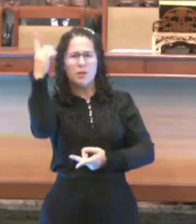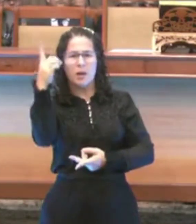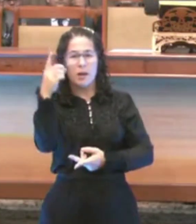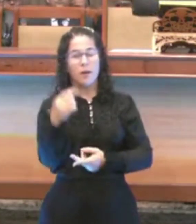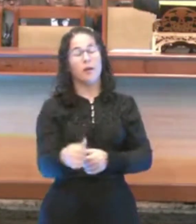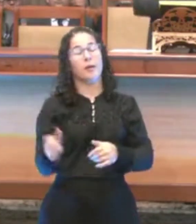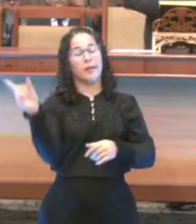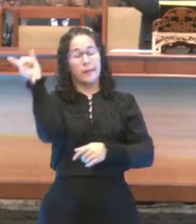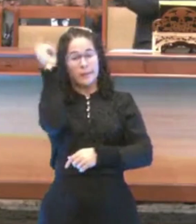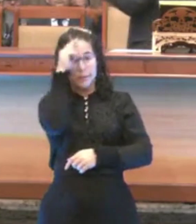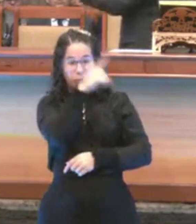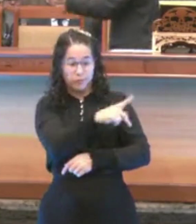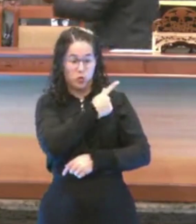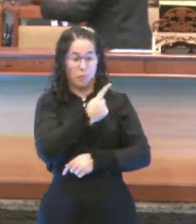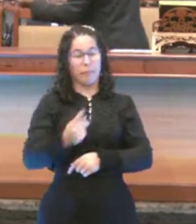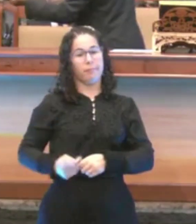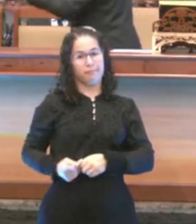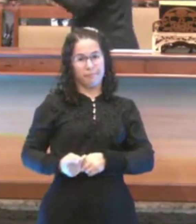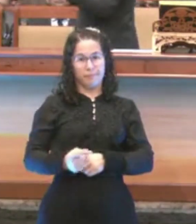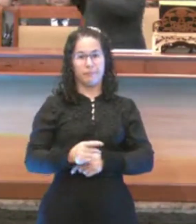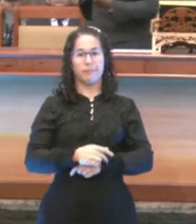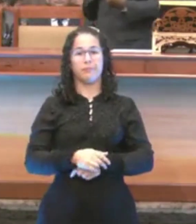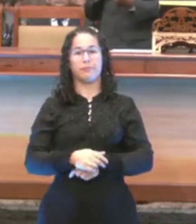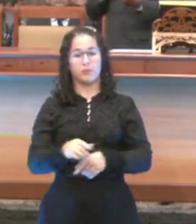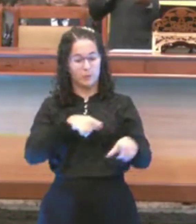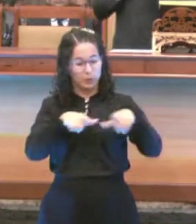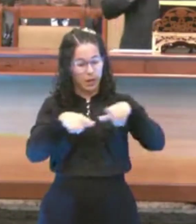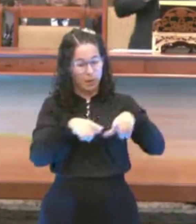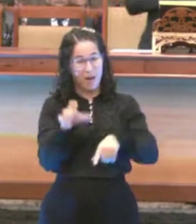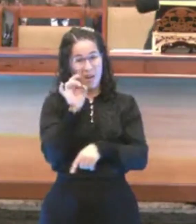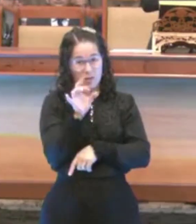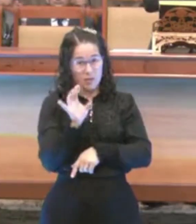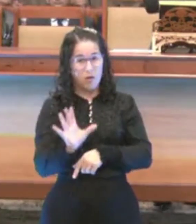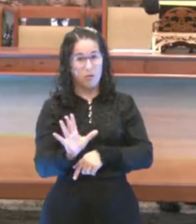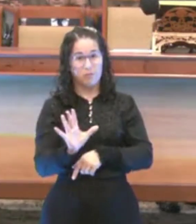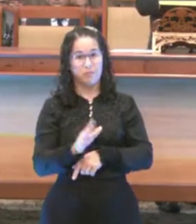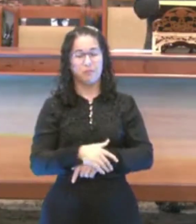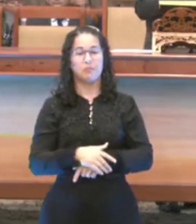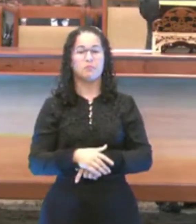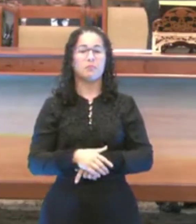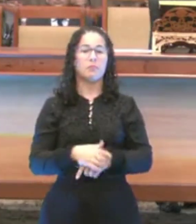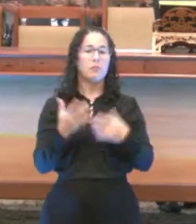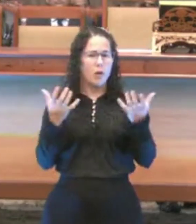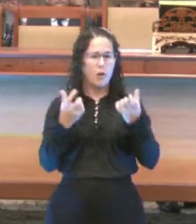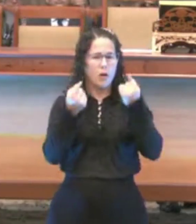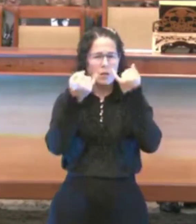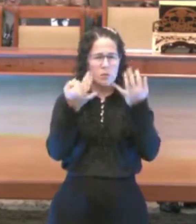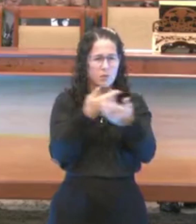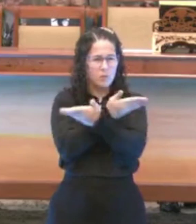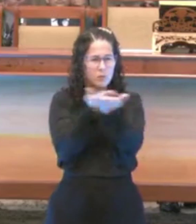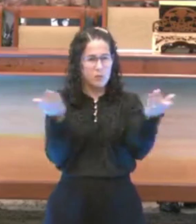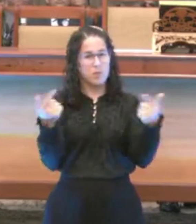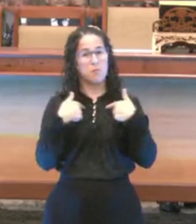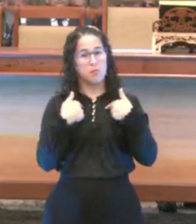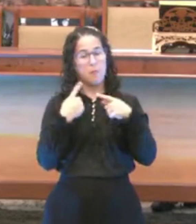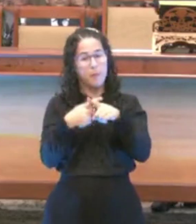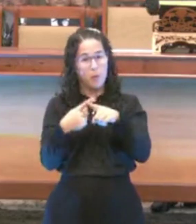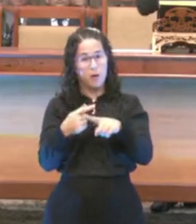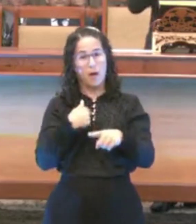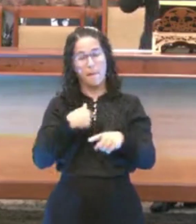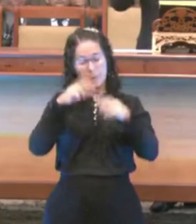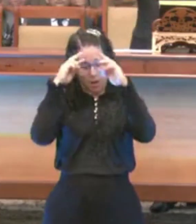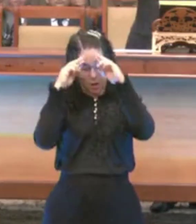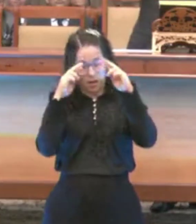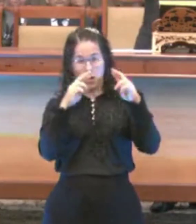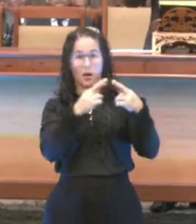Porque sempre vai haver quem atrapalha porque é dessa linha. Estou colocando isso aqui porque é dever do pastor orientar os crentes. Não é dever meu